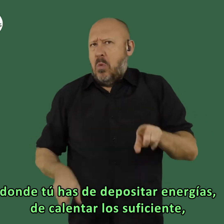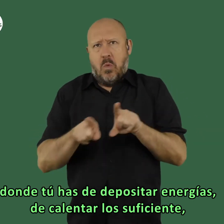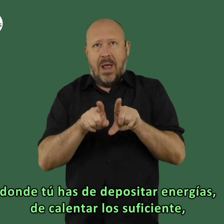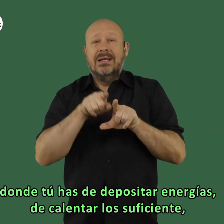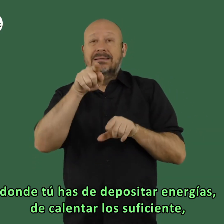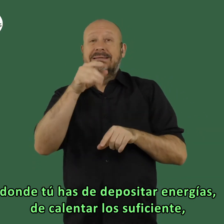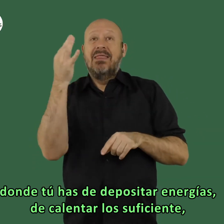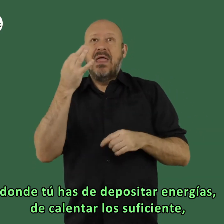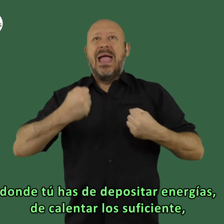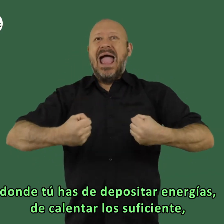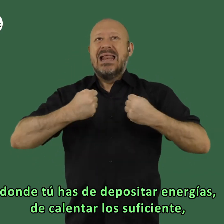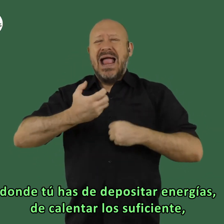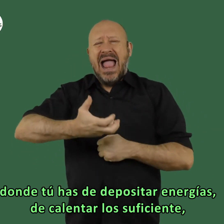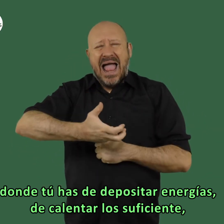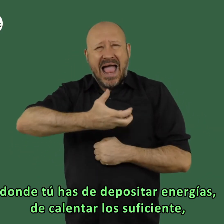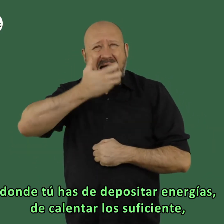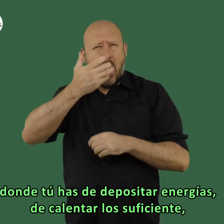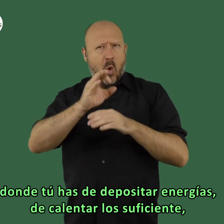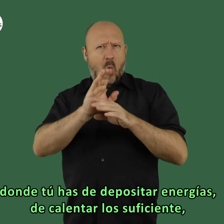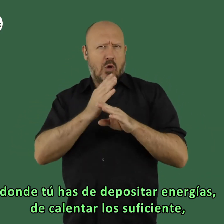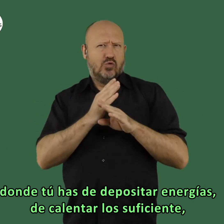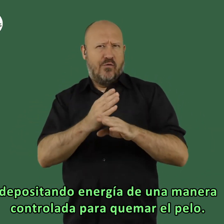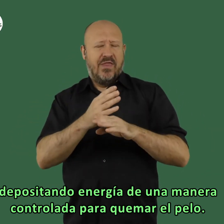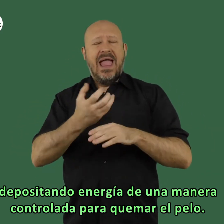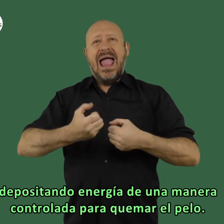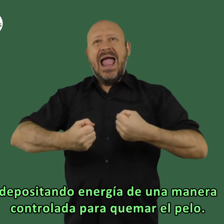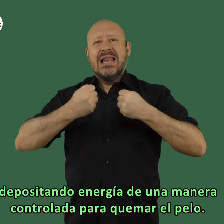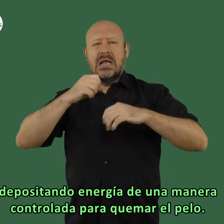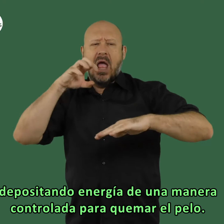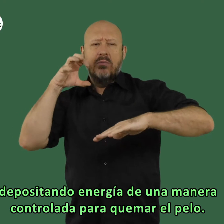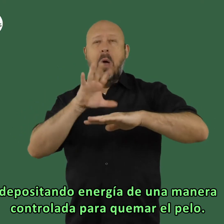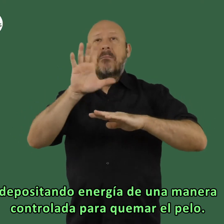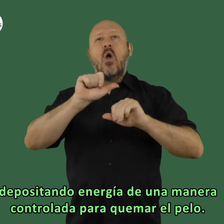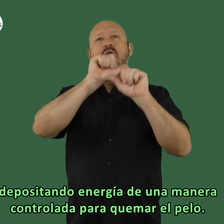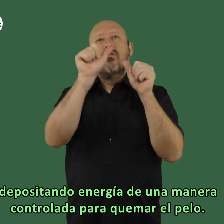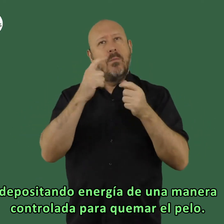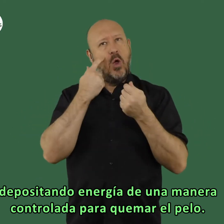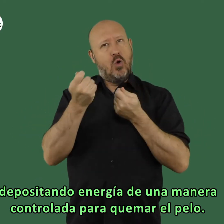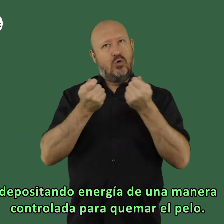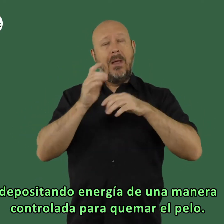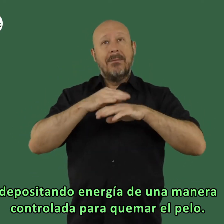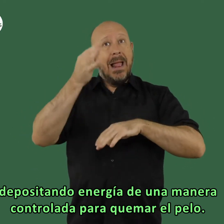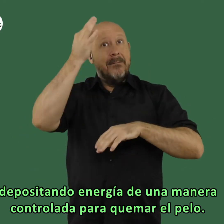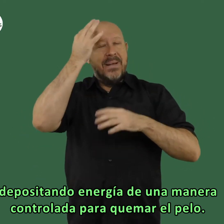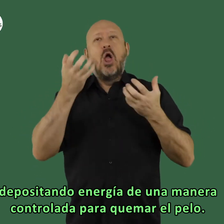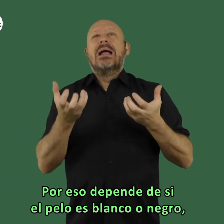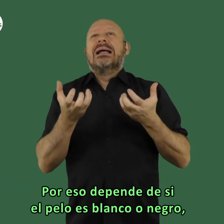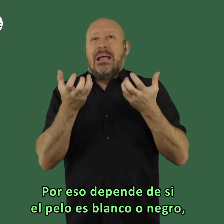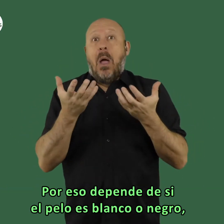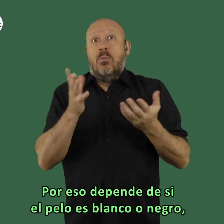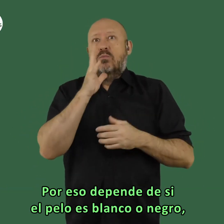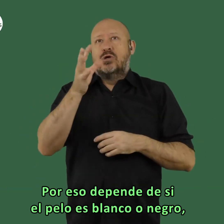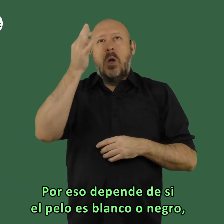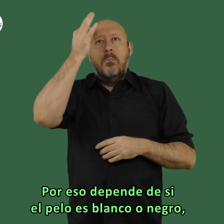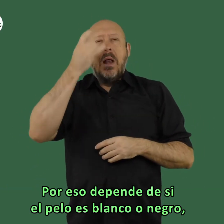donde tú has de depositar energías de calentar lo suficiente depositando energía de una manera controlada para quemar el pelo